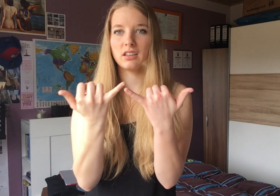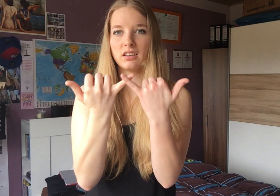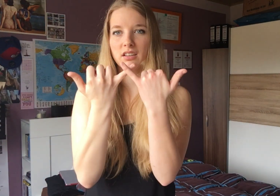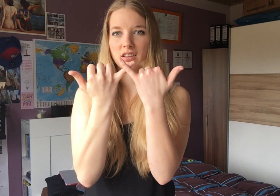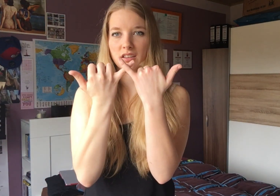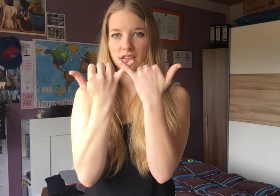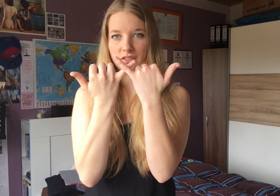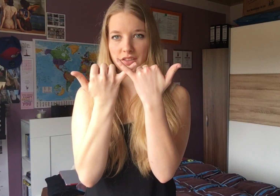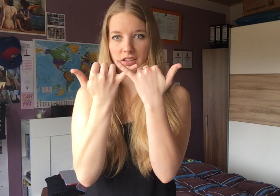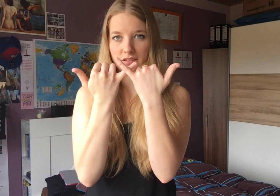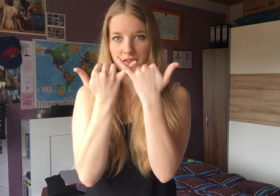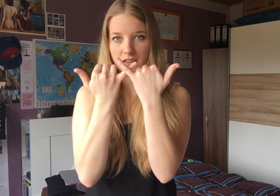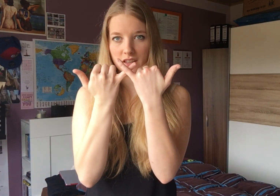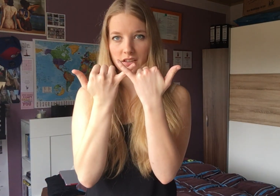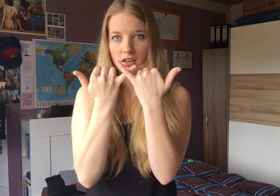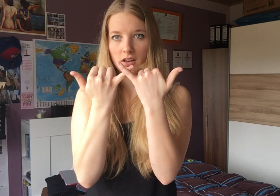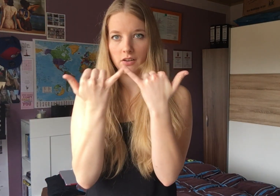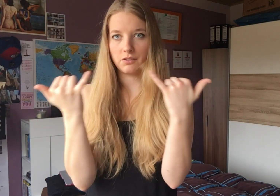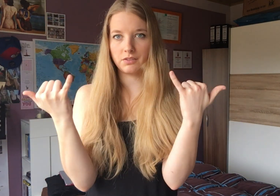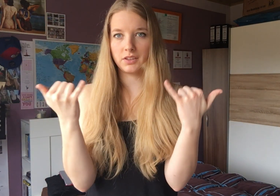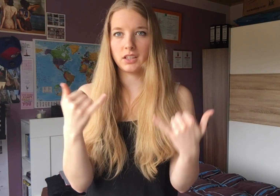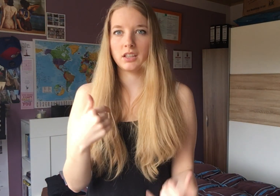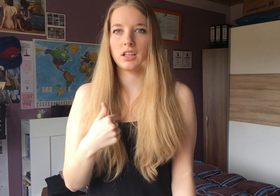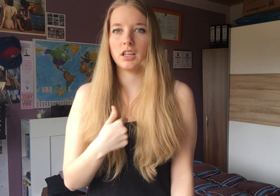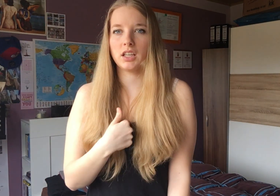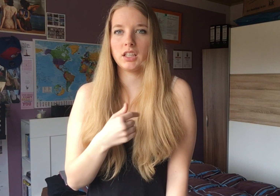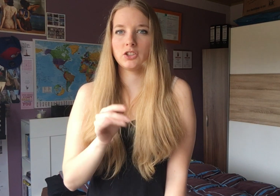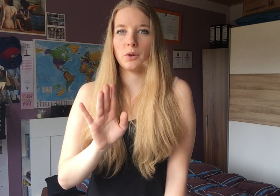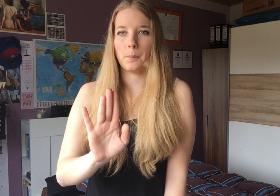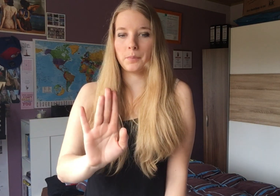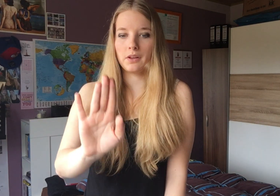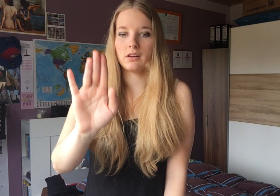wie es in Pfingst heißt, wie ich bin,